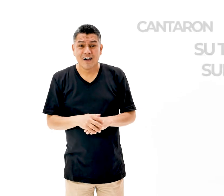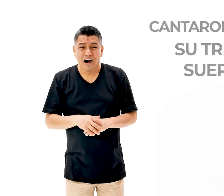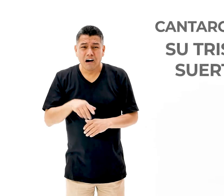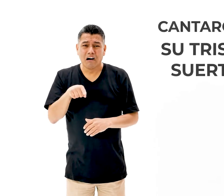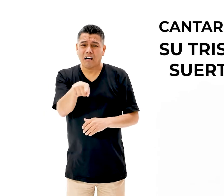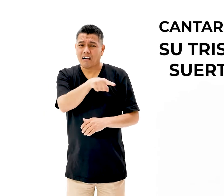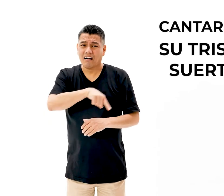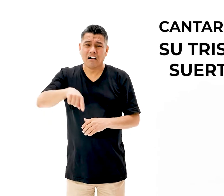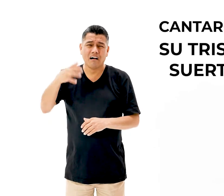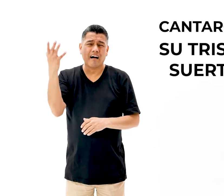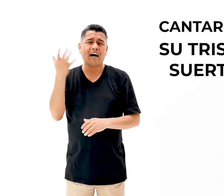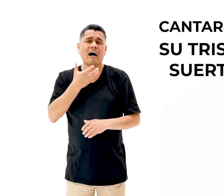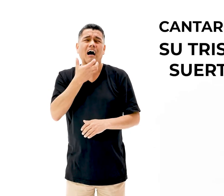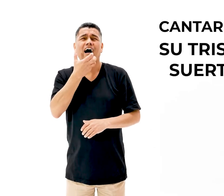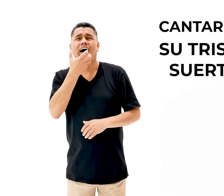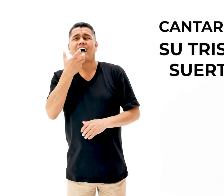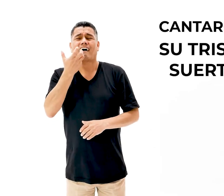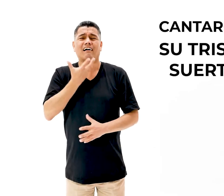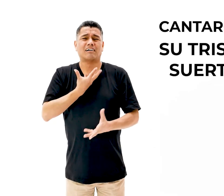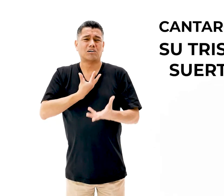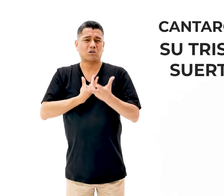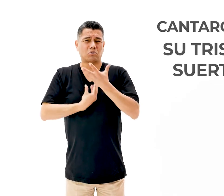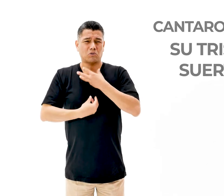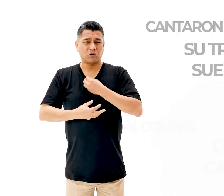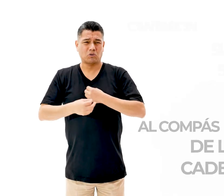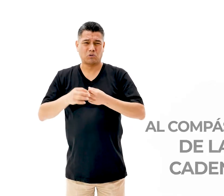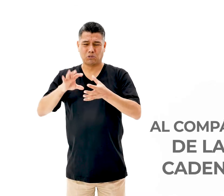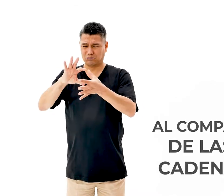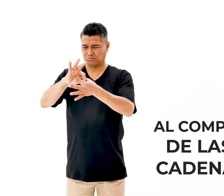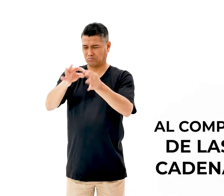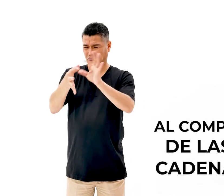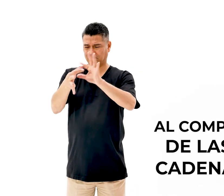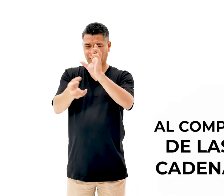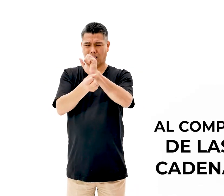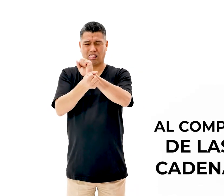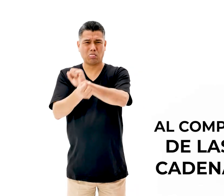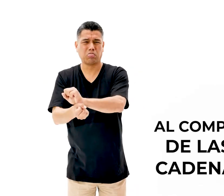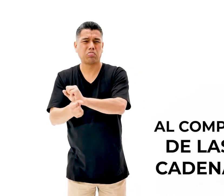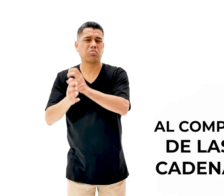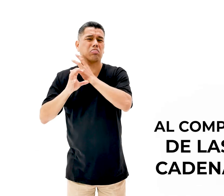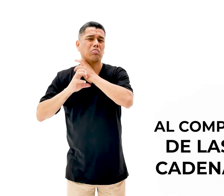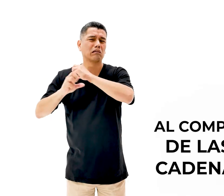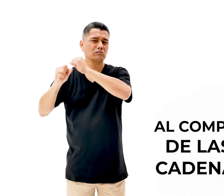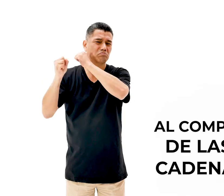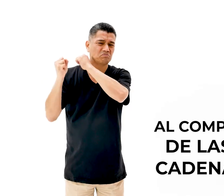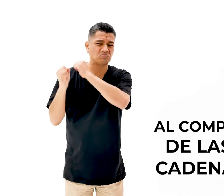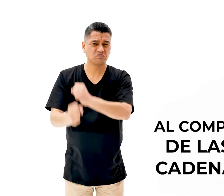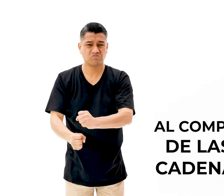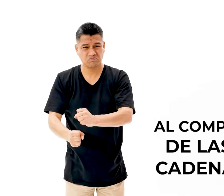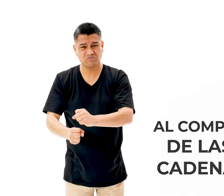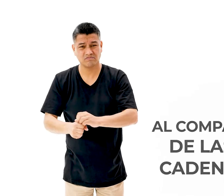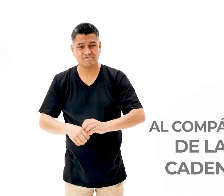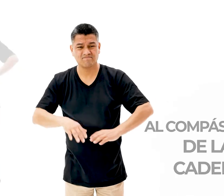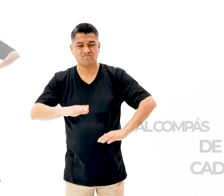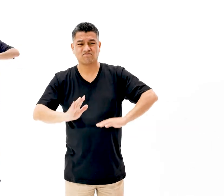cantaron su triste suerte, al contazo de las cadenas.